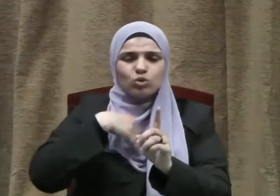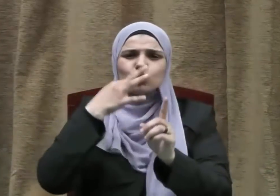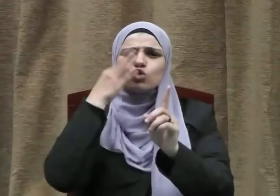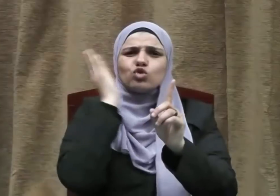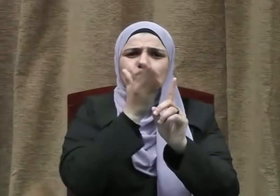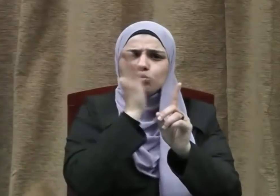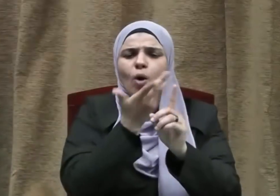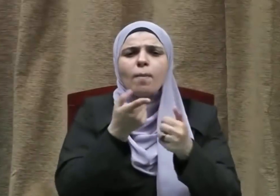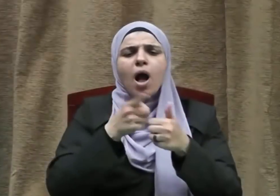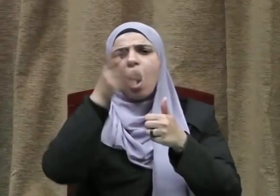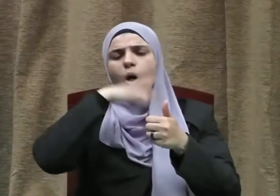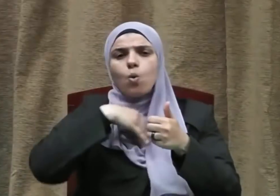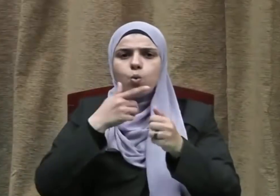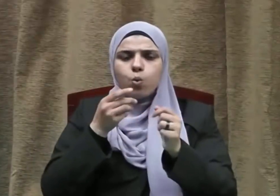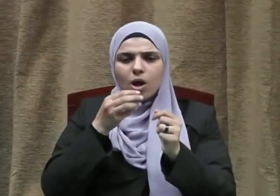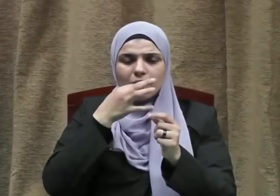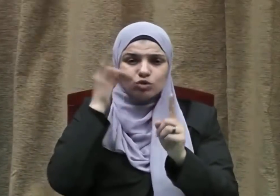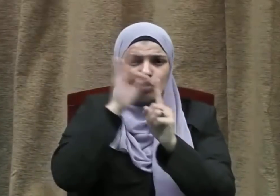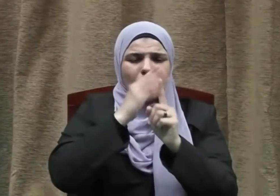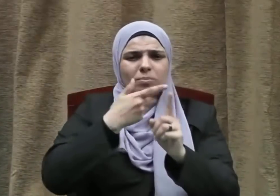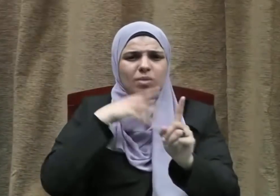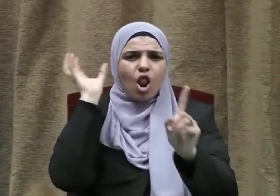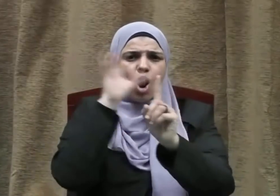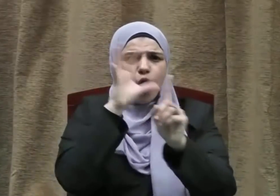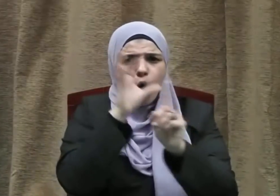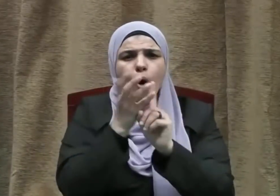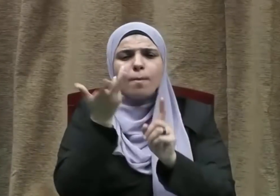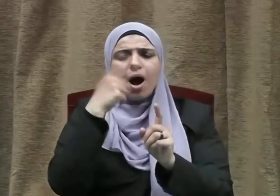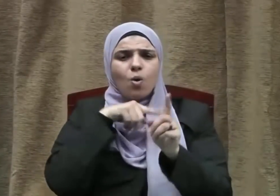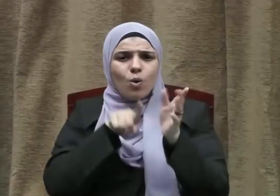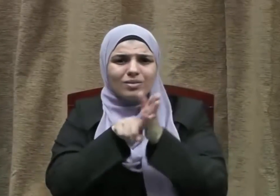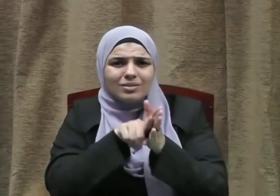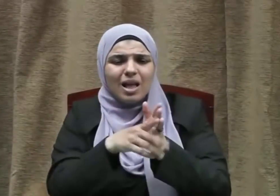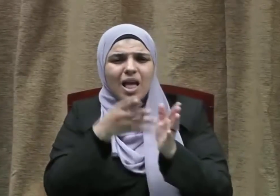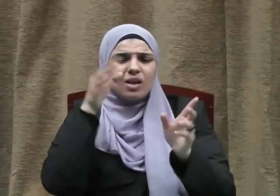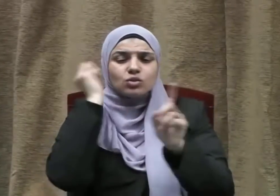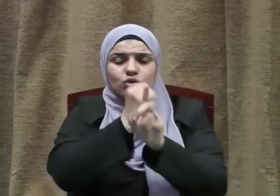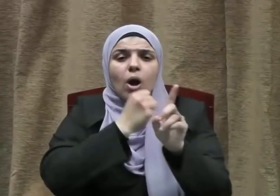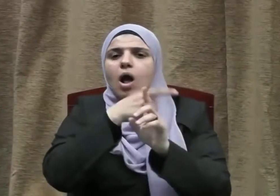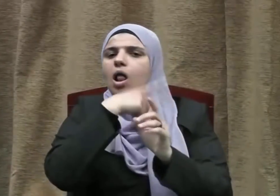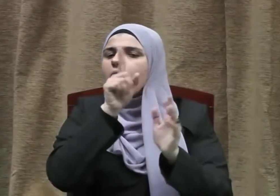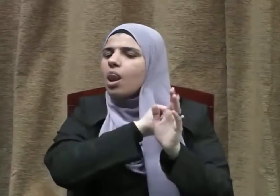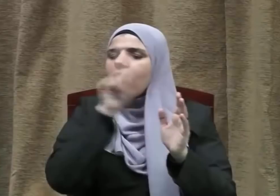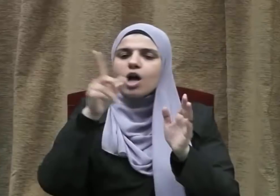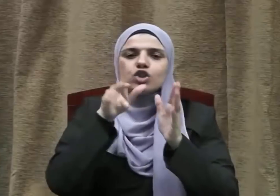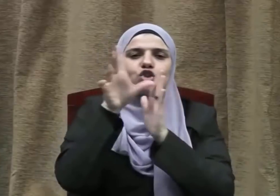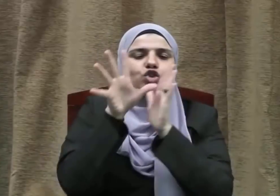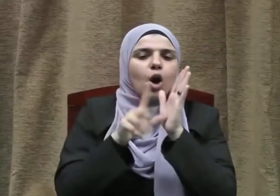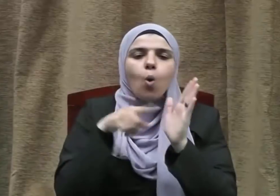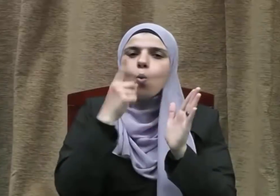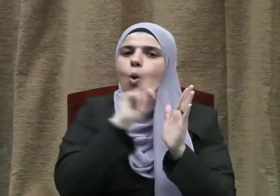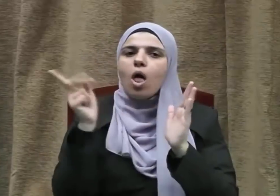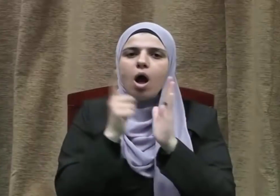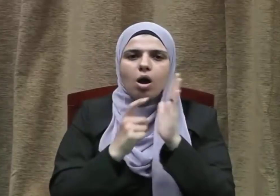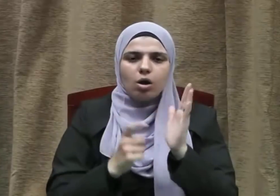لا يجوز نقضه أو الالتفاف عليه أو التحلل منه لا شرعاً ولا